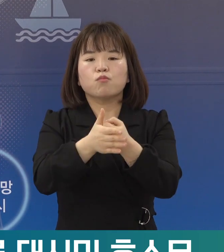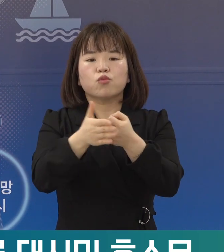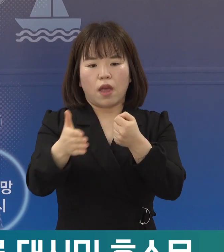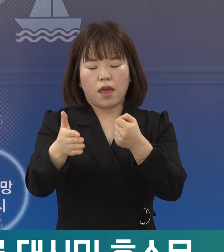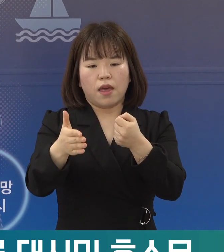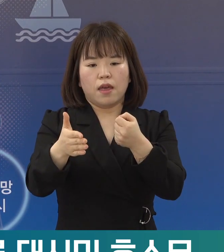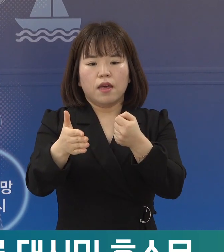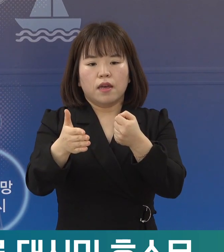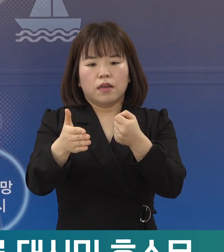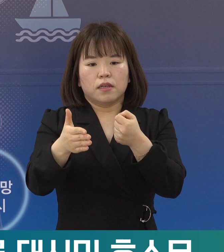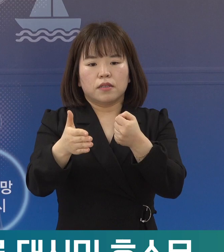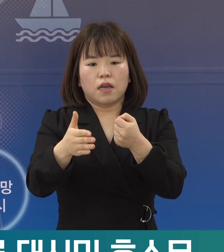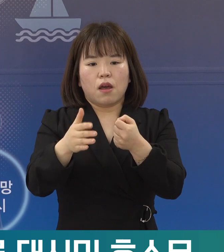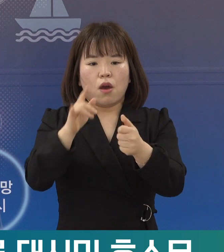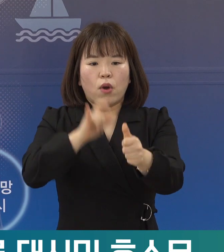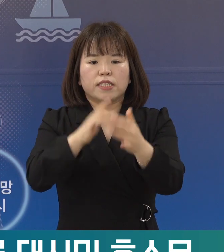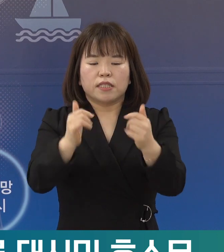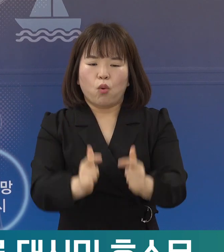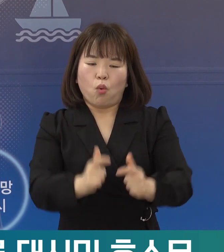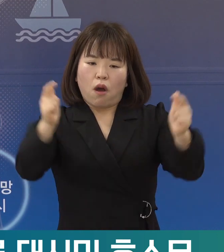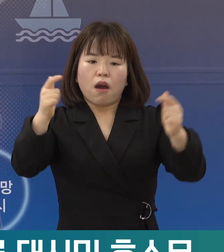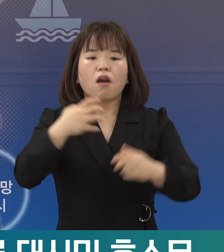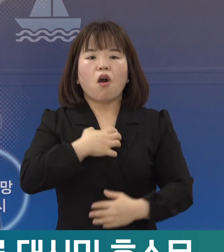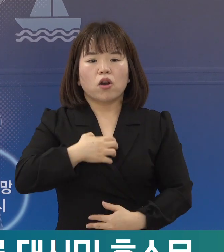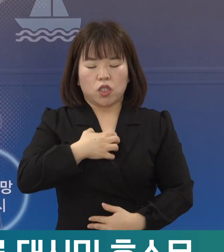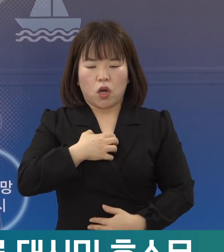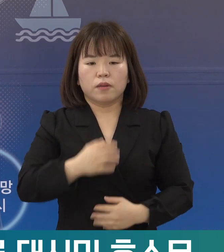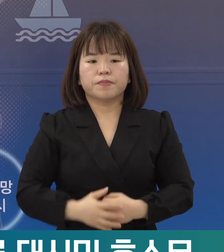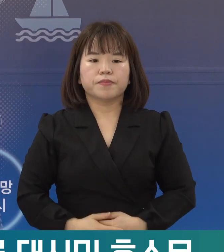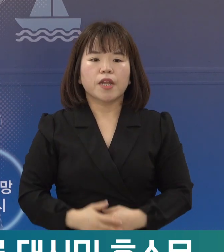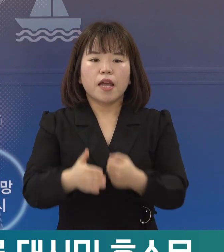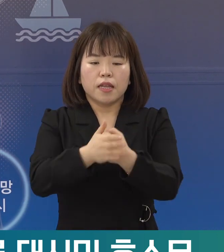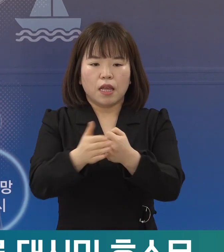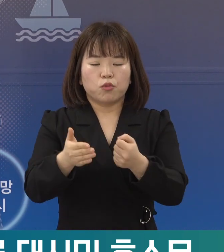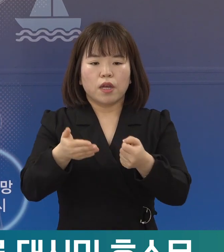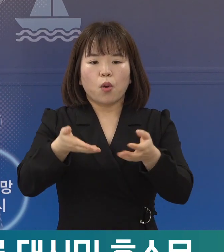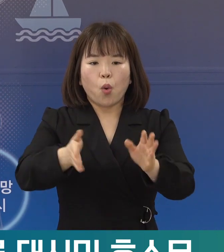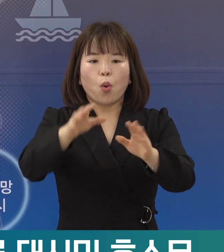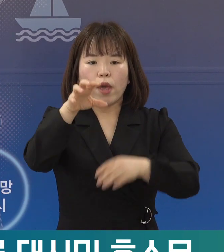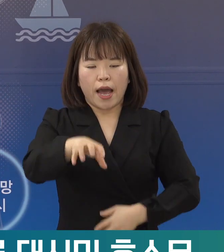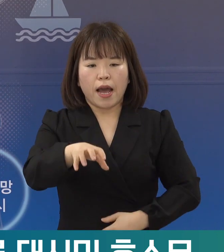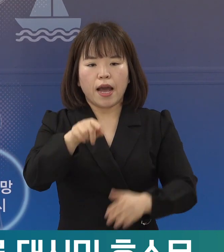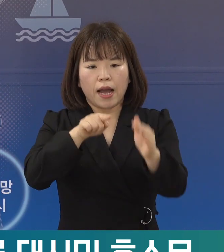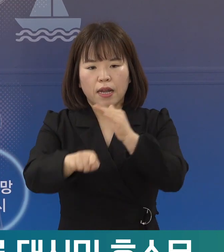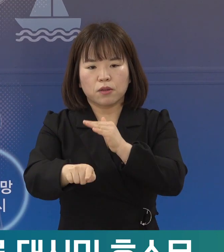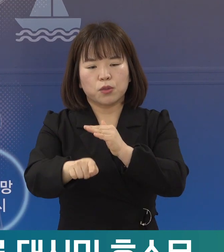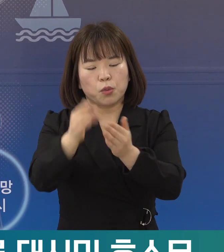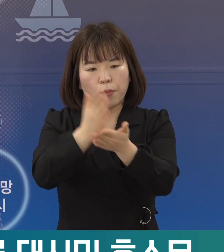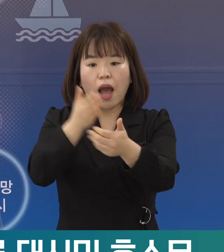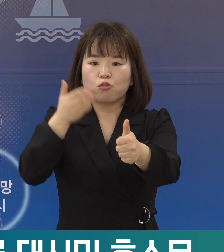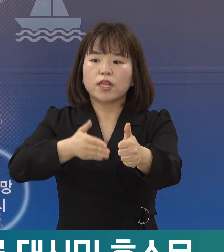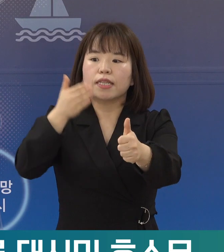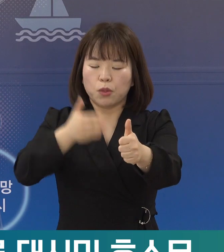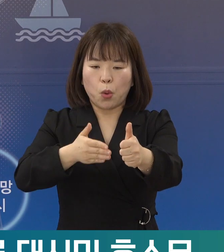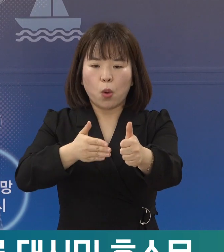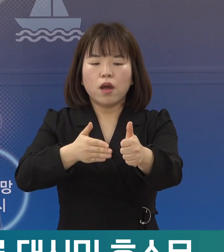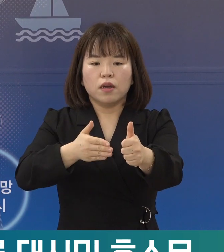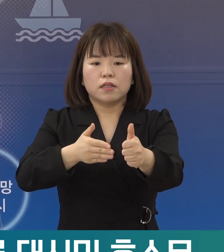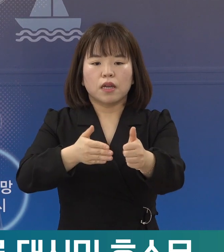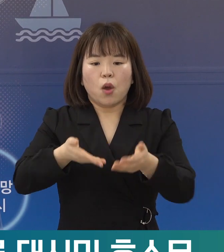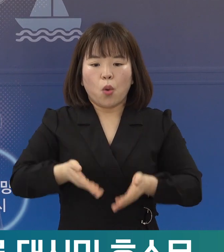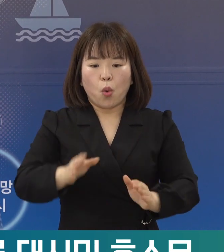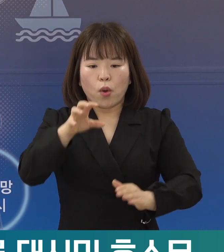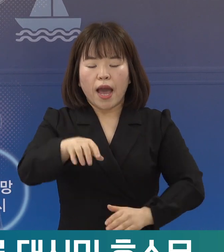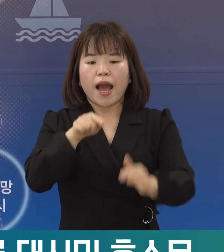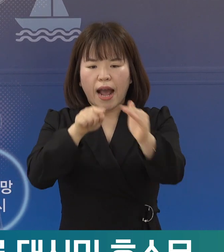확진자 폭증이 우려되는 상황입니다. 가급적 고향 방문을 자제하여 주시고 부득이 고향을 방문할 때는